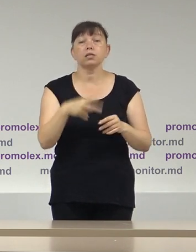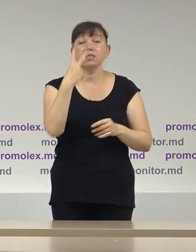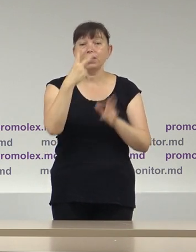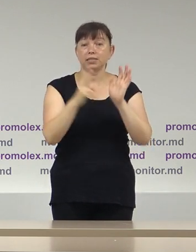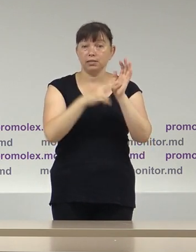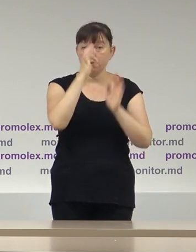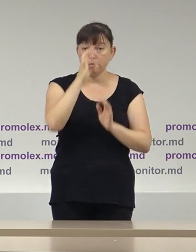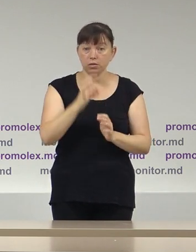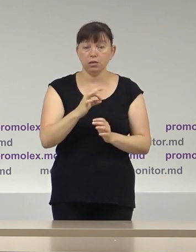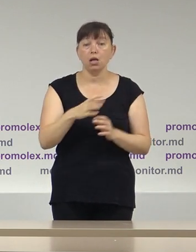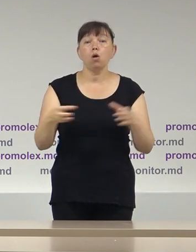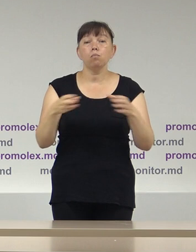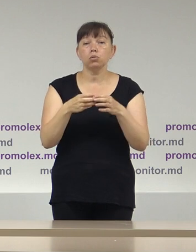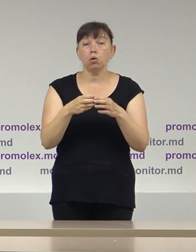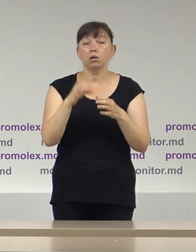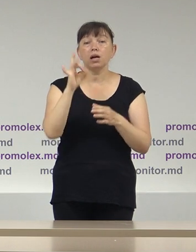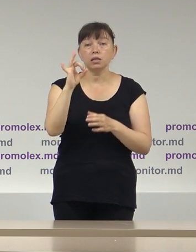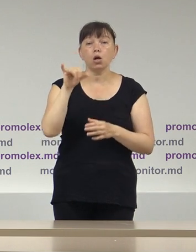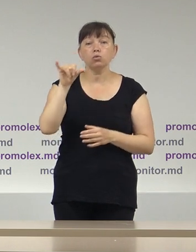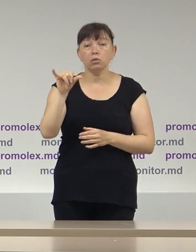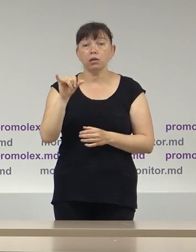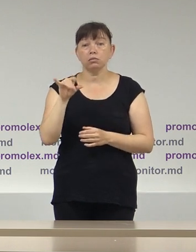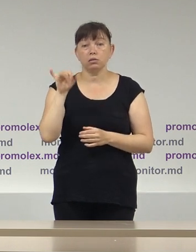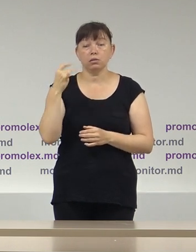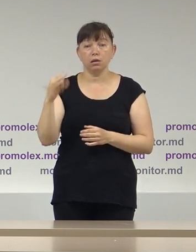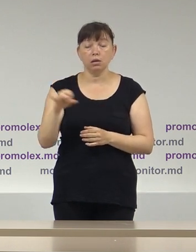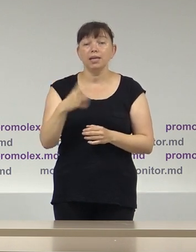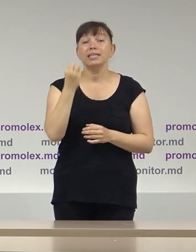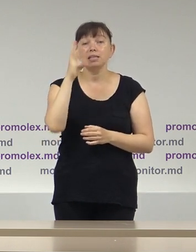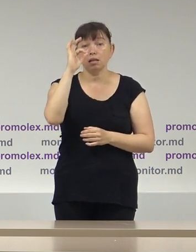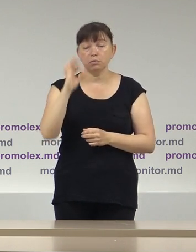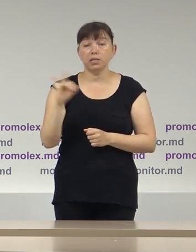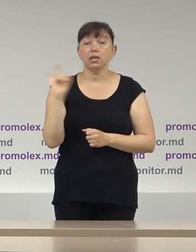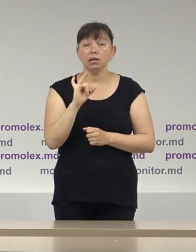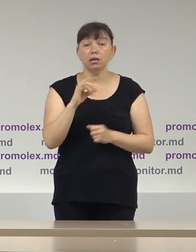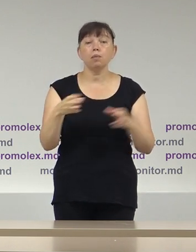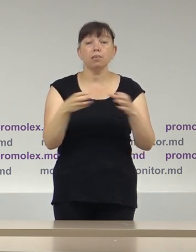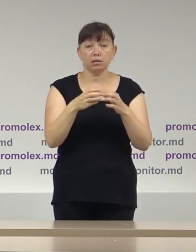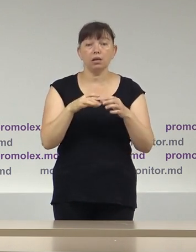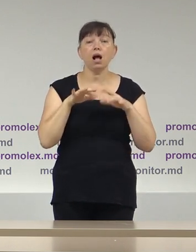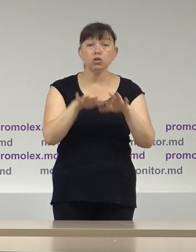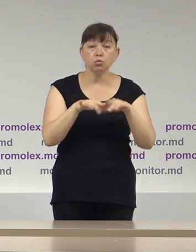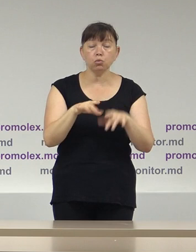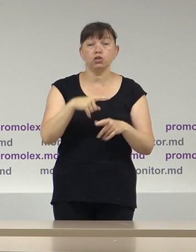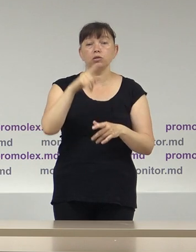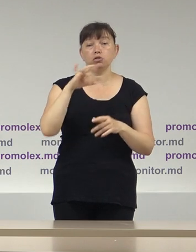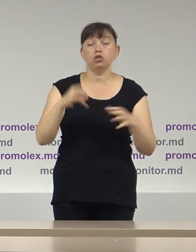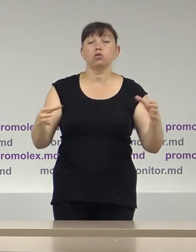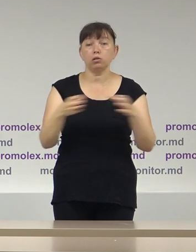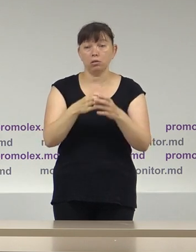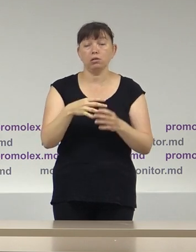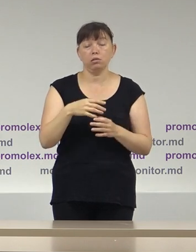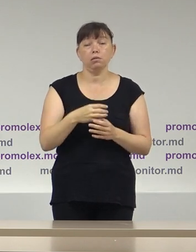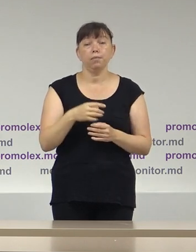27% blocul Renato Usatăi, 13% și partidul Acțiune și Solidaritate cu 12%,